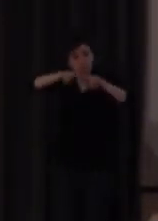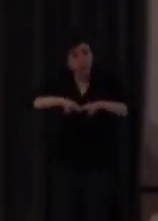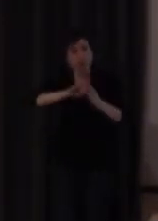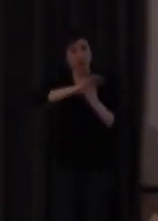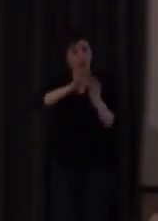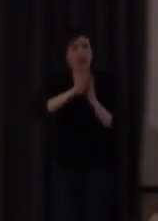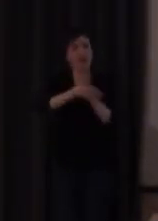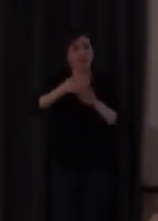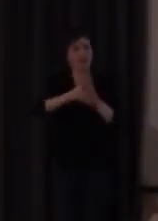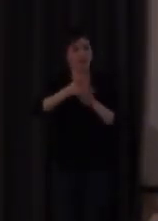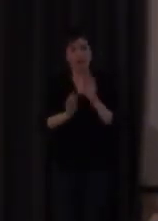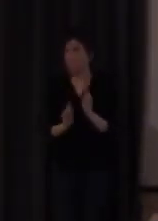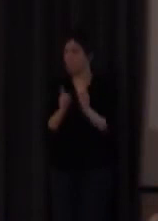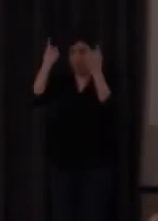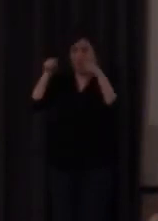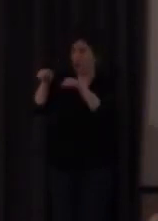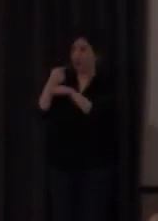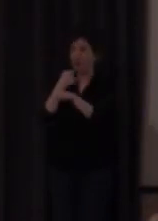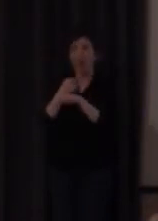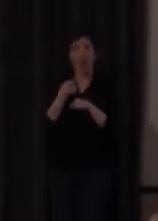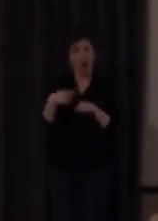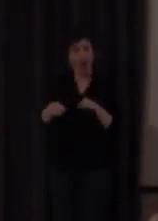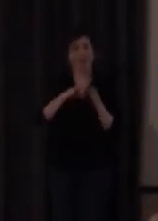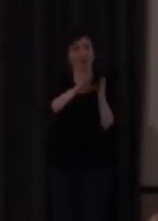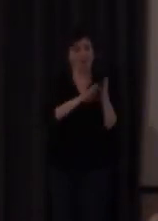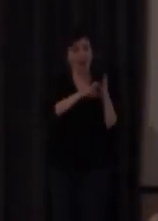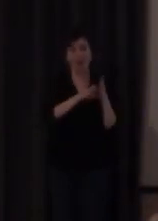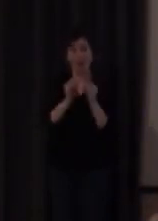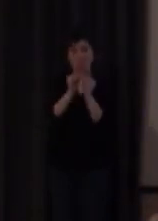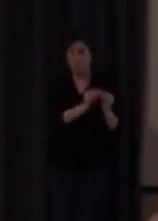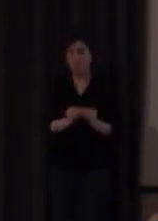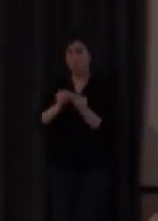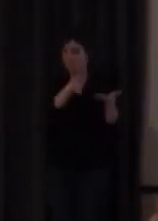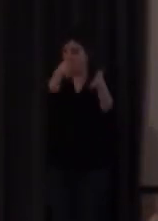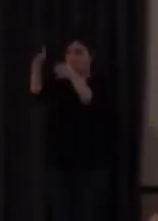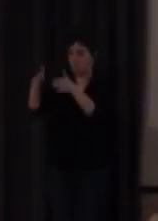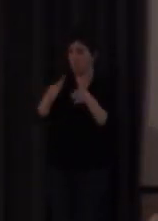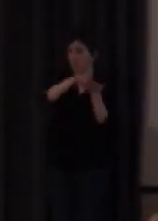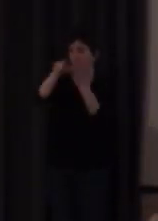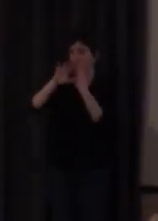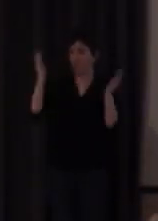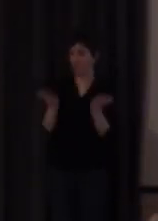los primeros en decir que tenían una gramática congruente con el resto de las lenguas del mundo bien